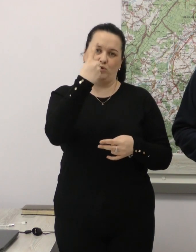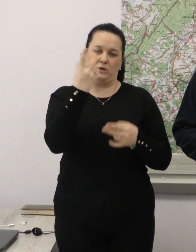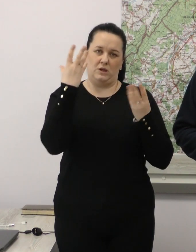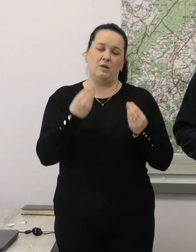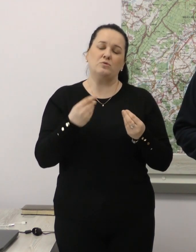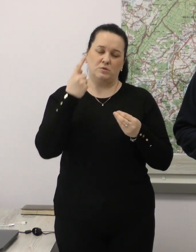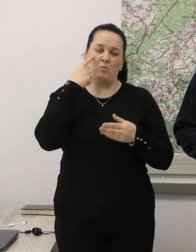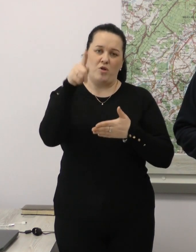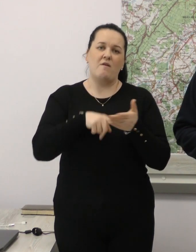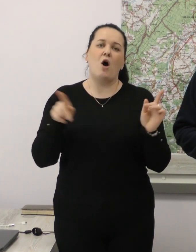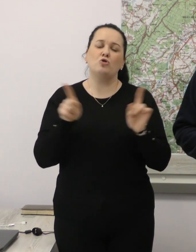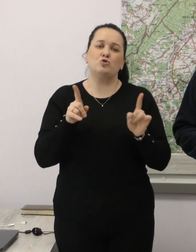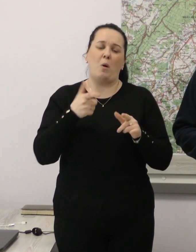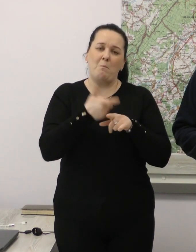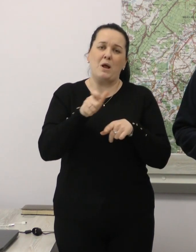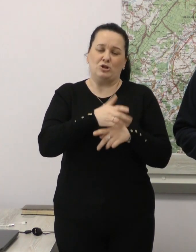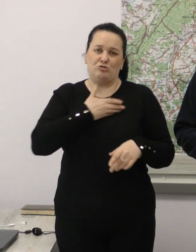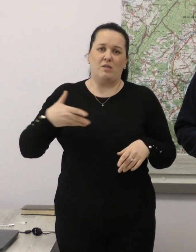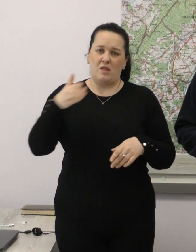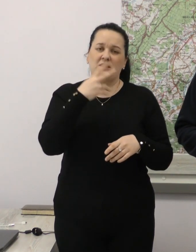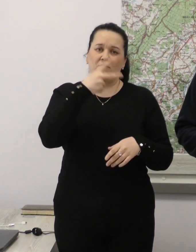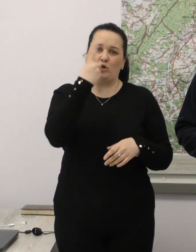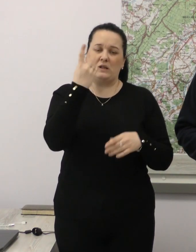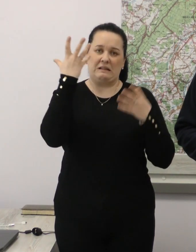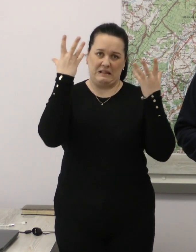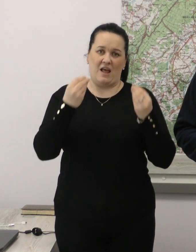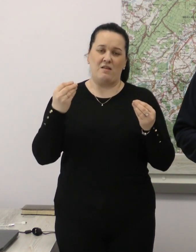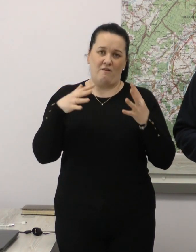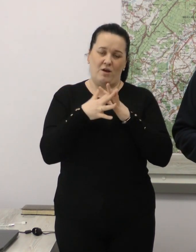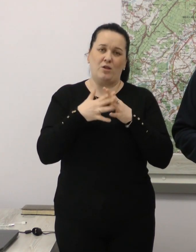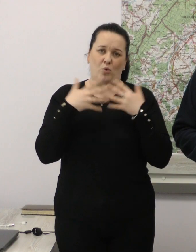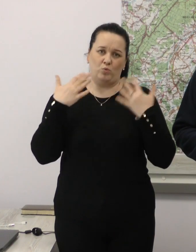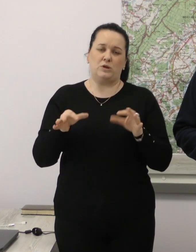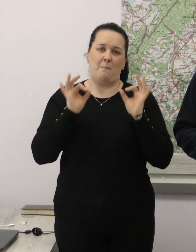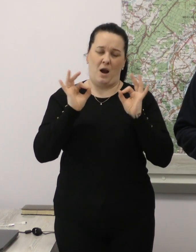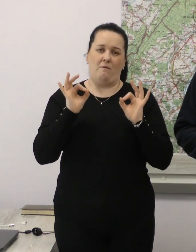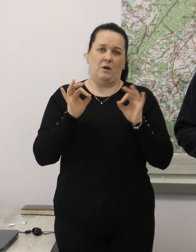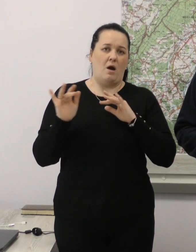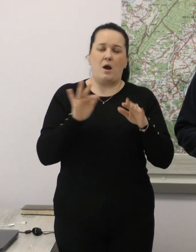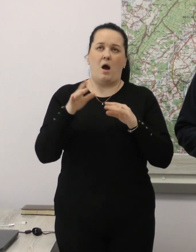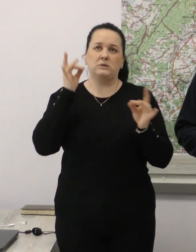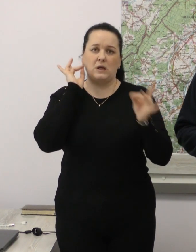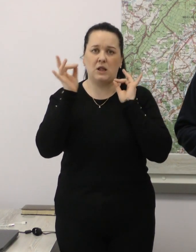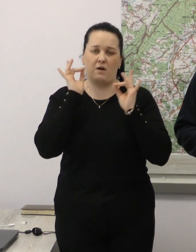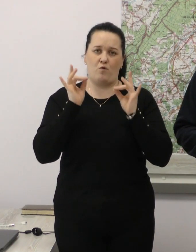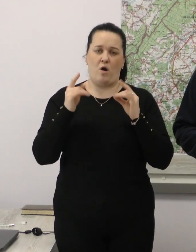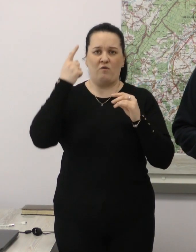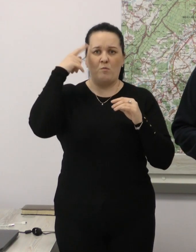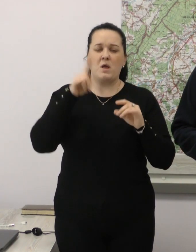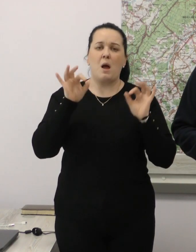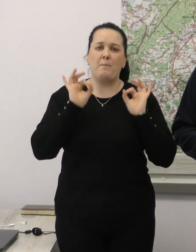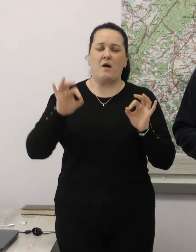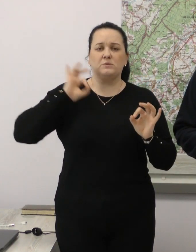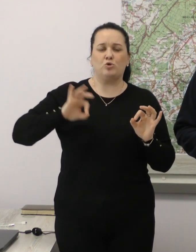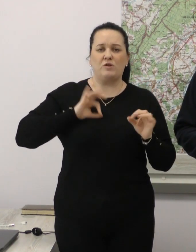Тож сподіваюся, що в більшості з нас за 21 день війни вже сформувалася правильна реакція на сигнали тривоги, вміння правильно